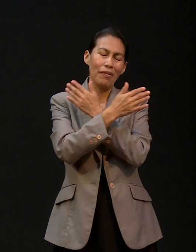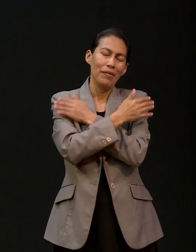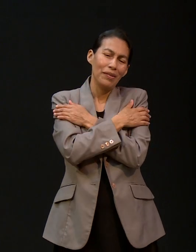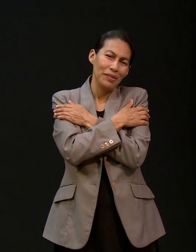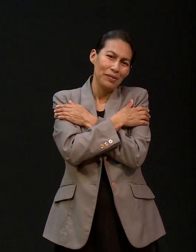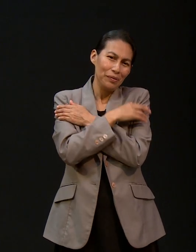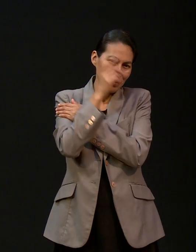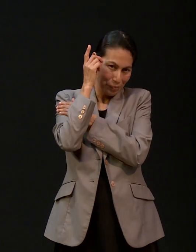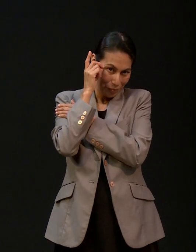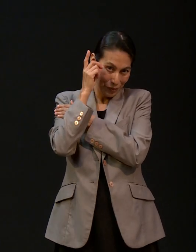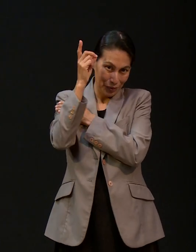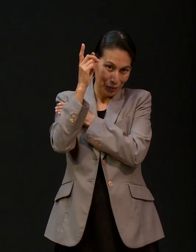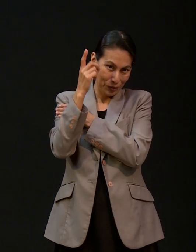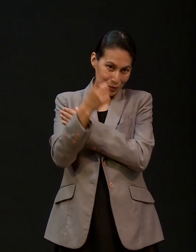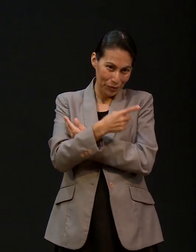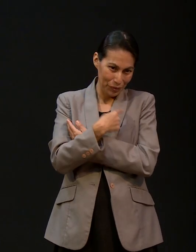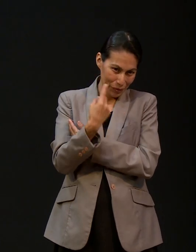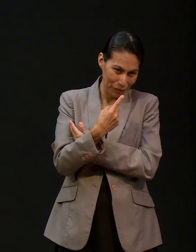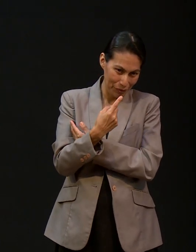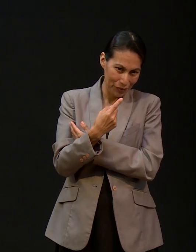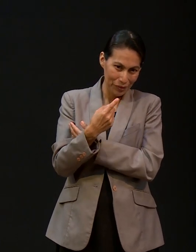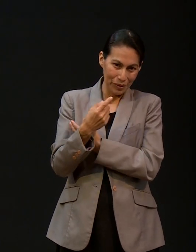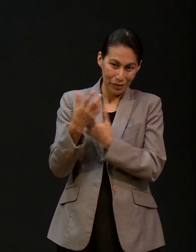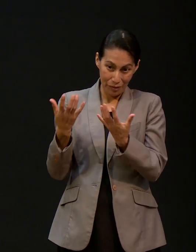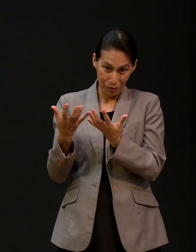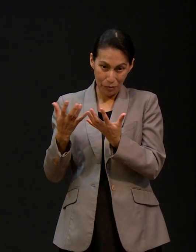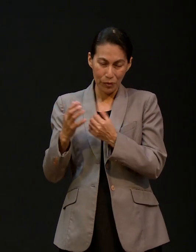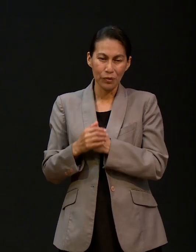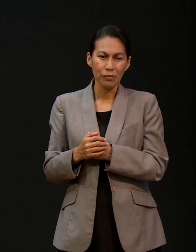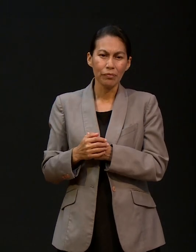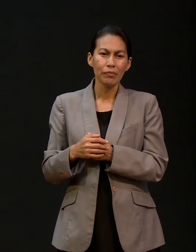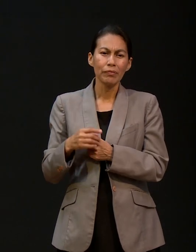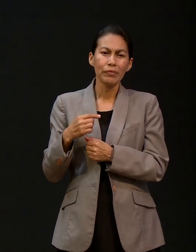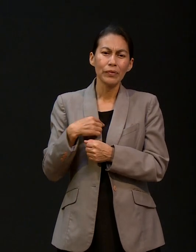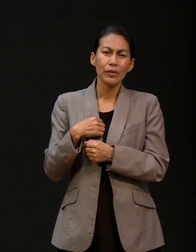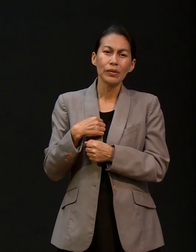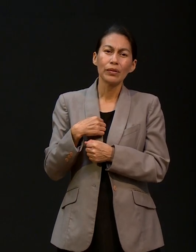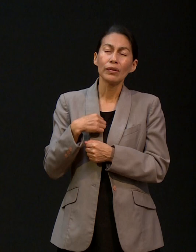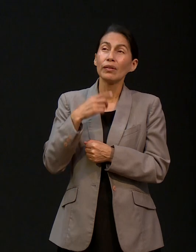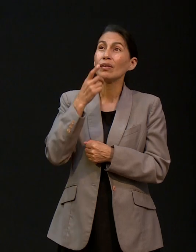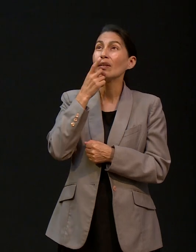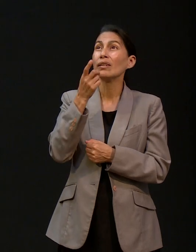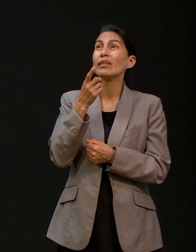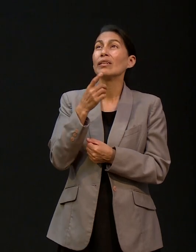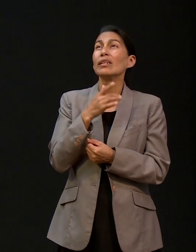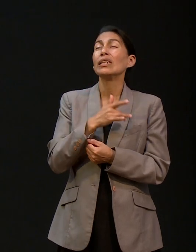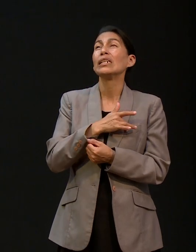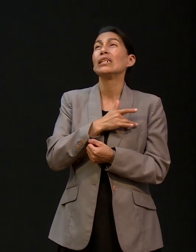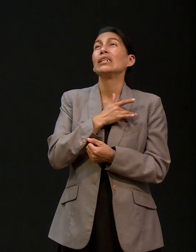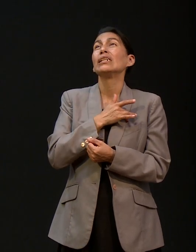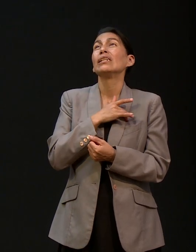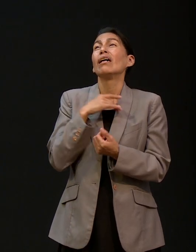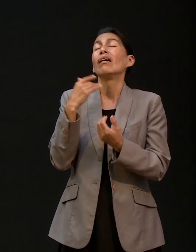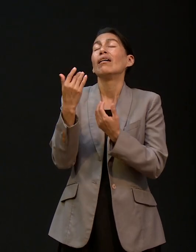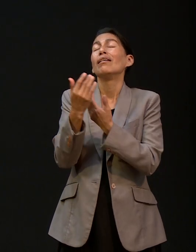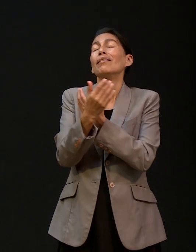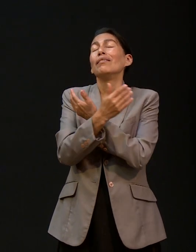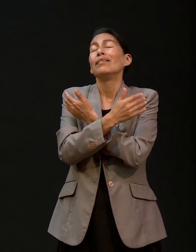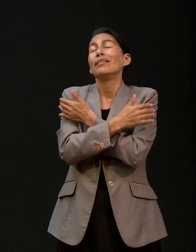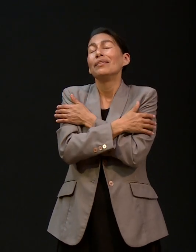hicimos ese libro en APIA yo decía yo quisiera sentir el abrazo de Dios. Era algo que